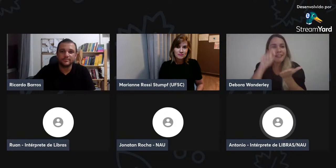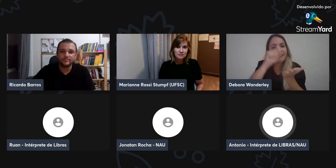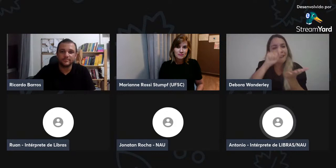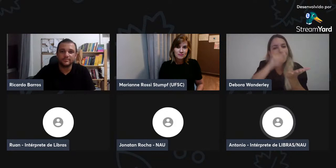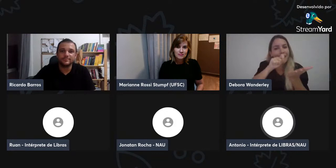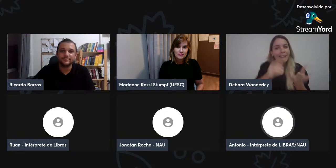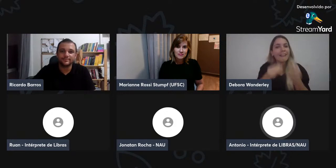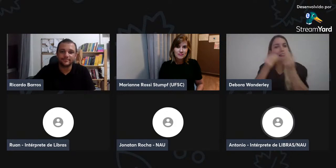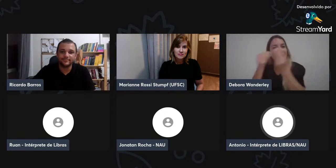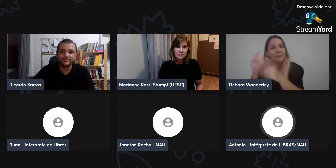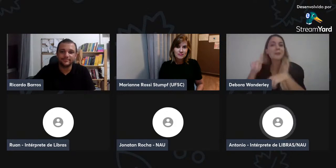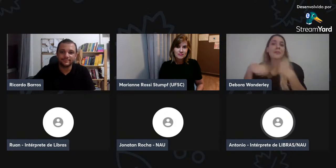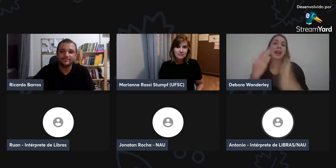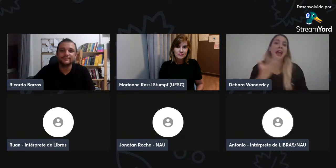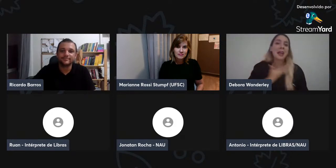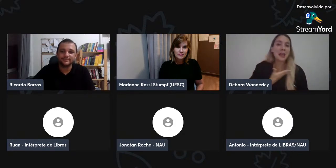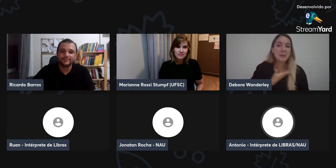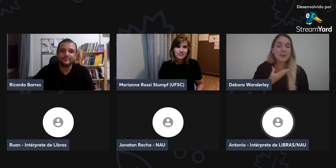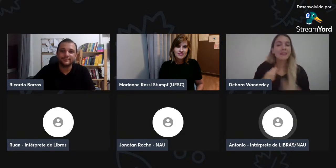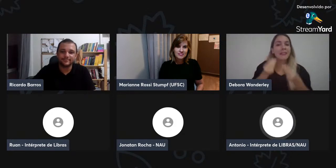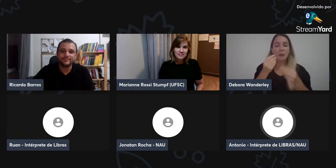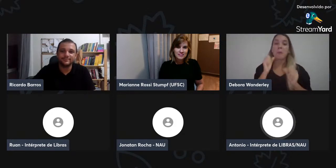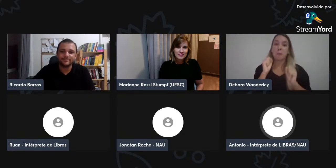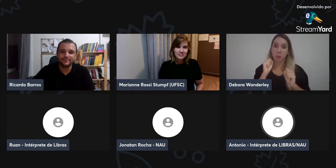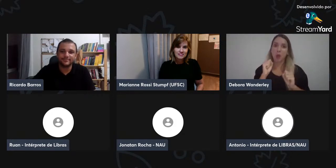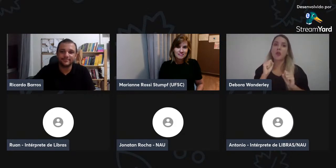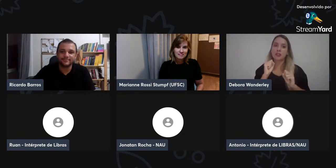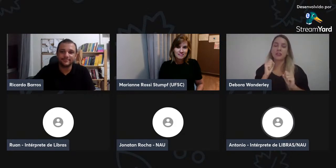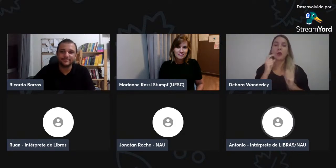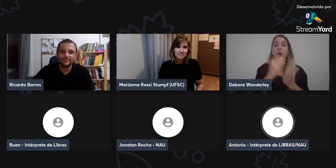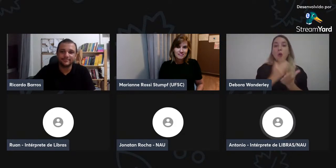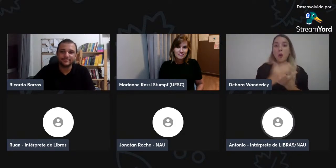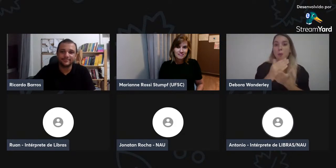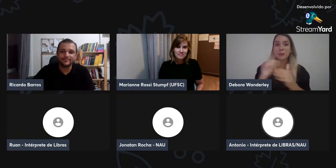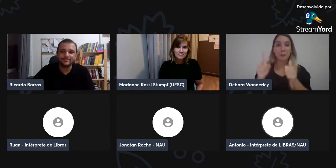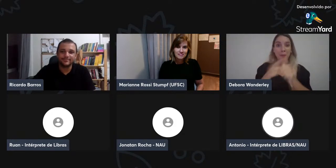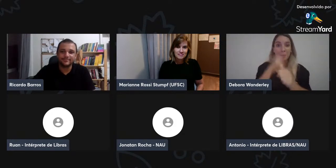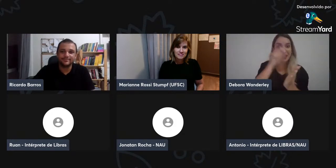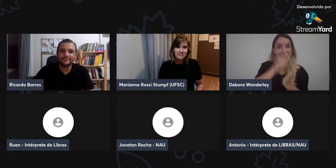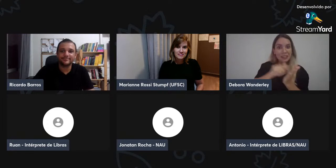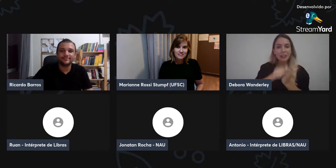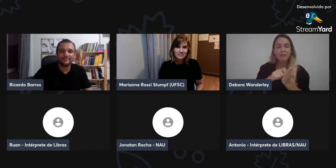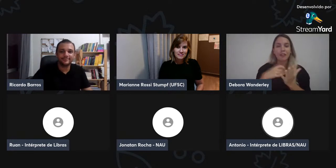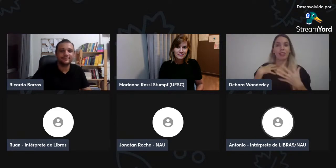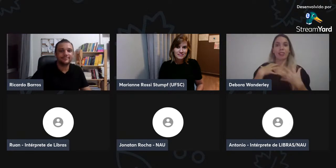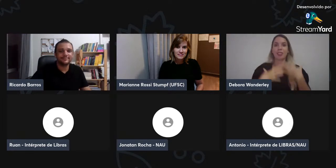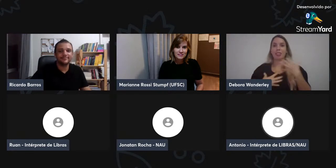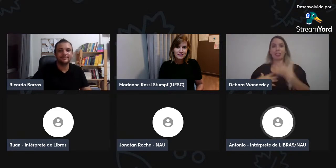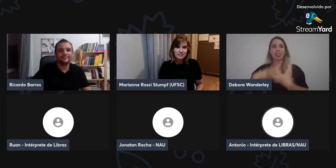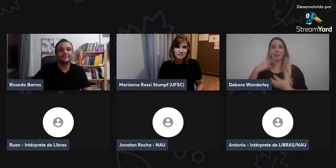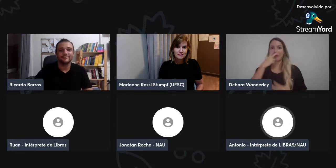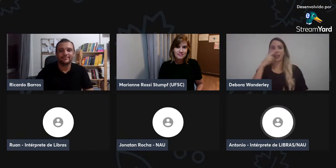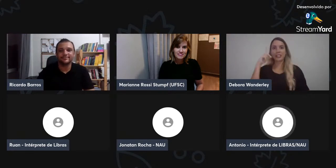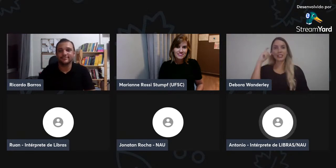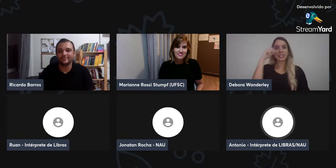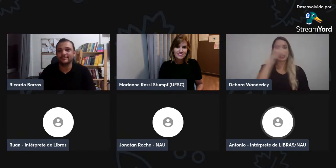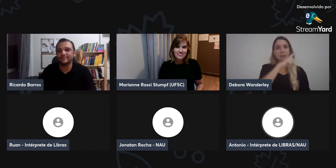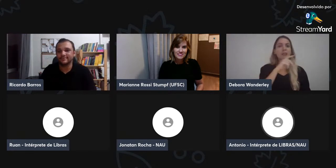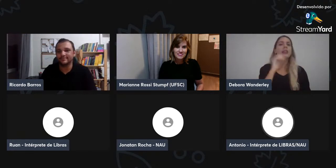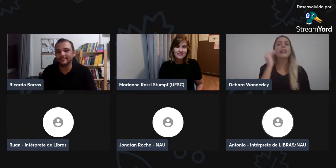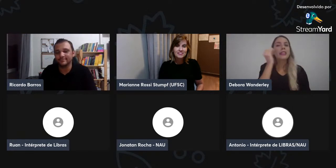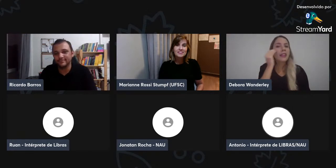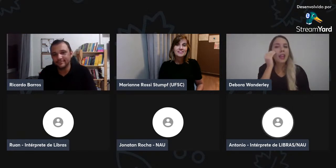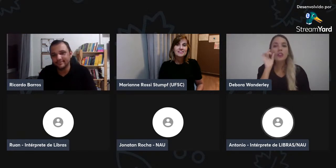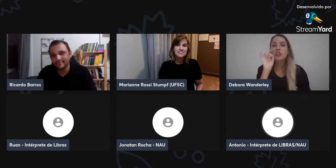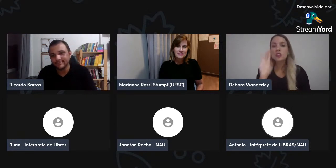uma coisa simples, você quer enviar, você faz uma escrita, entendeu, para um amigo, por exemplo, também, primeiramente, você escreve, você